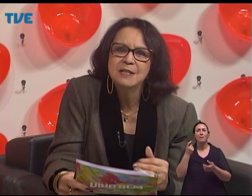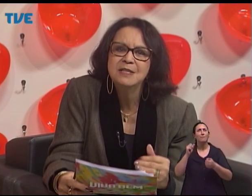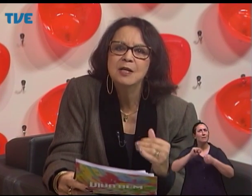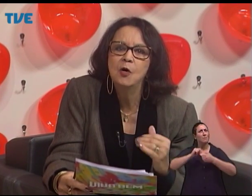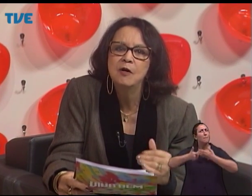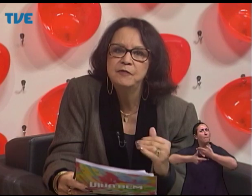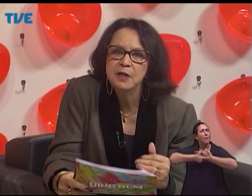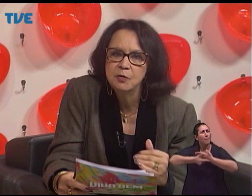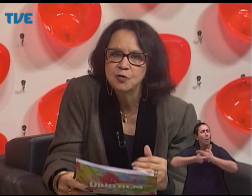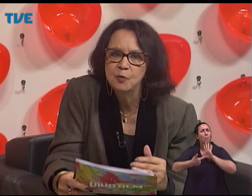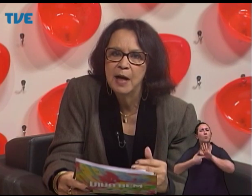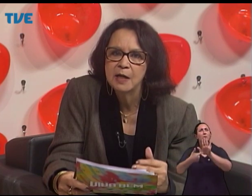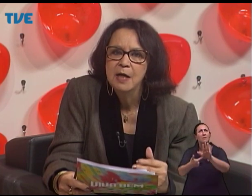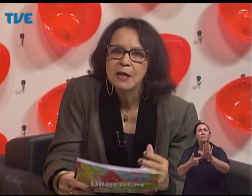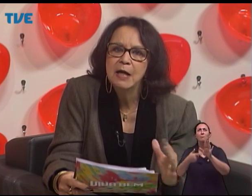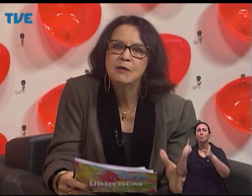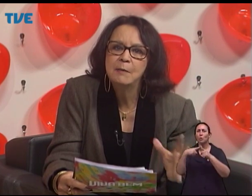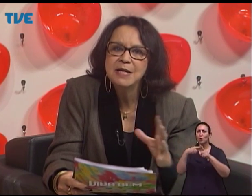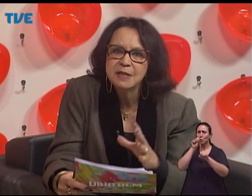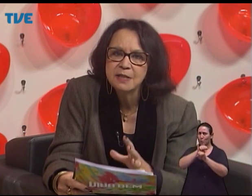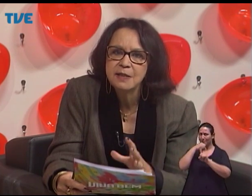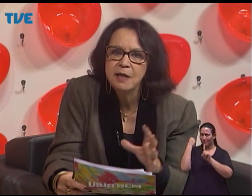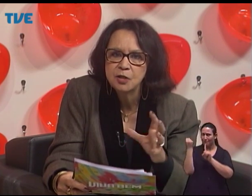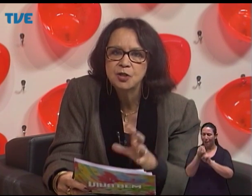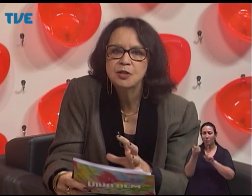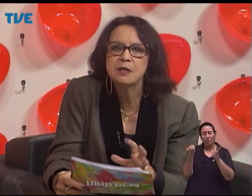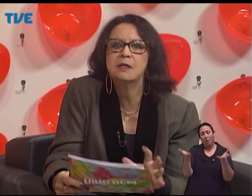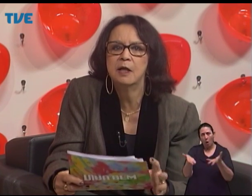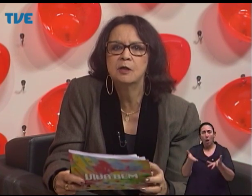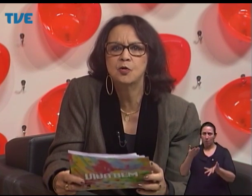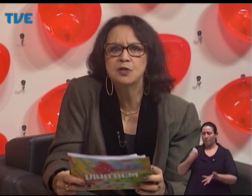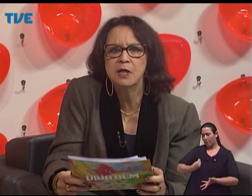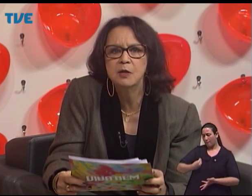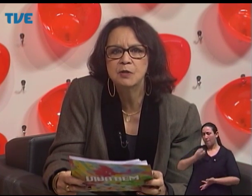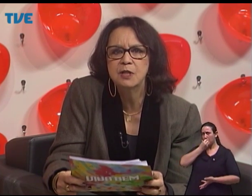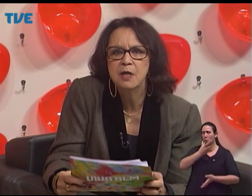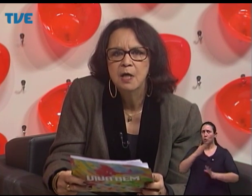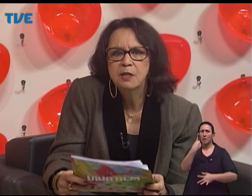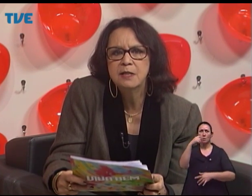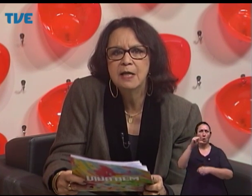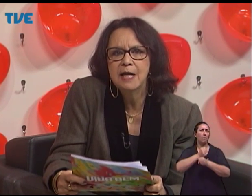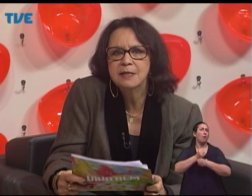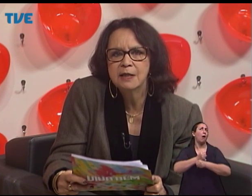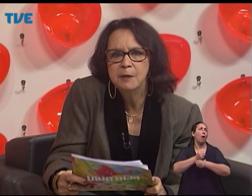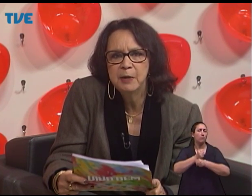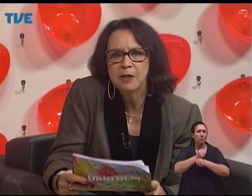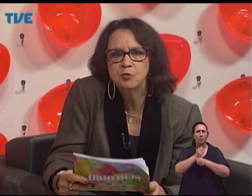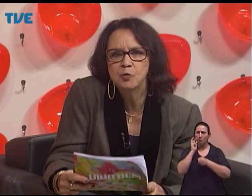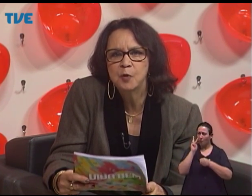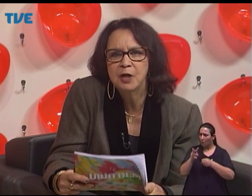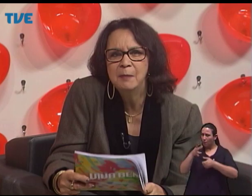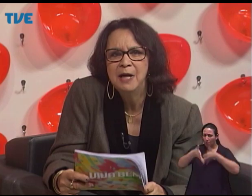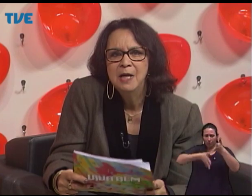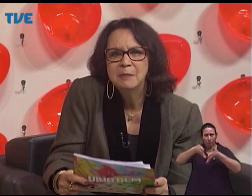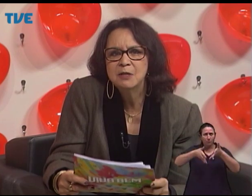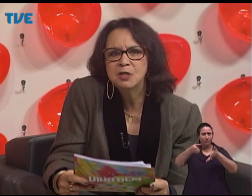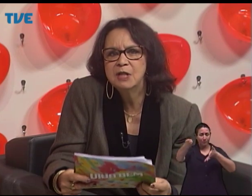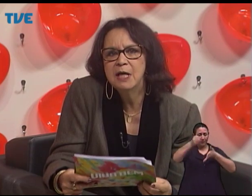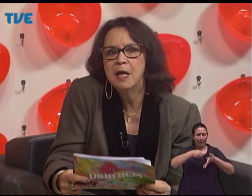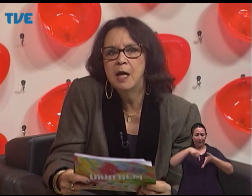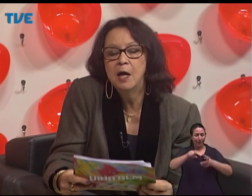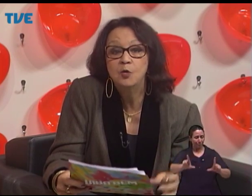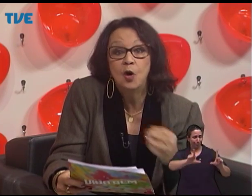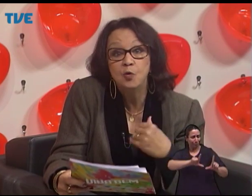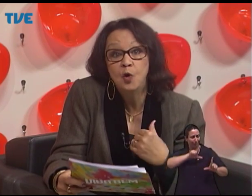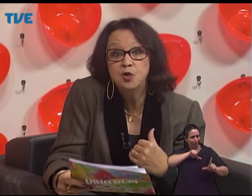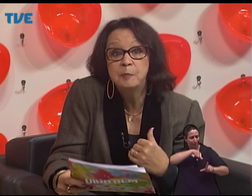O Viva Bem está há 19 anos no ar. Claro que é mais recente, a gente trouxe a língua de sinais aqui para dentro do programa, mas eu